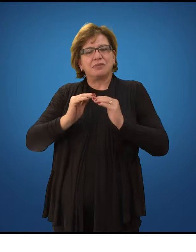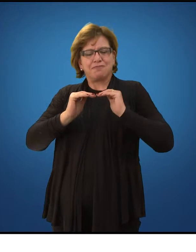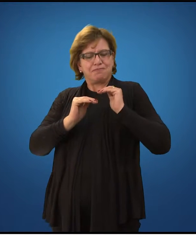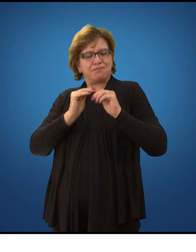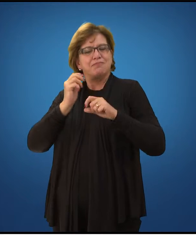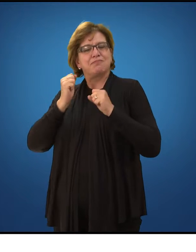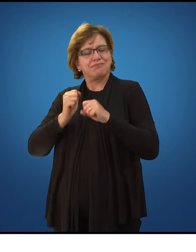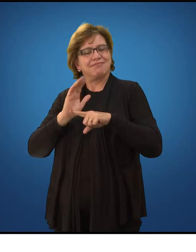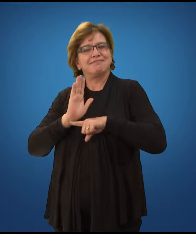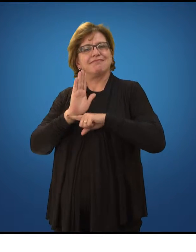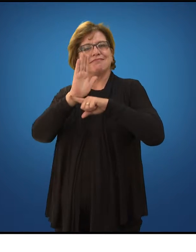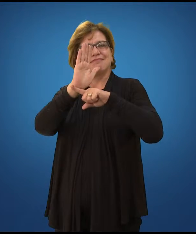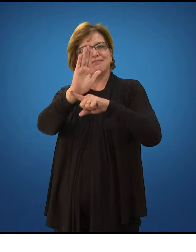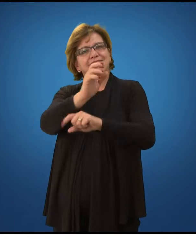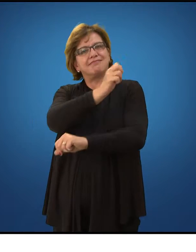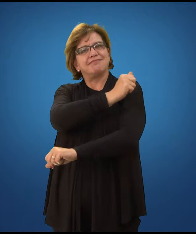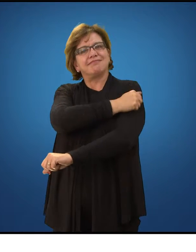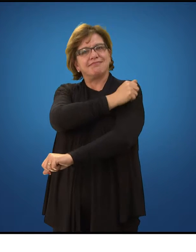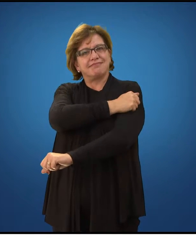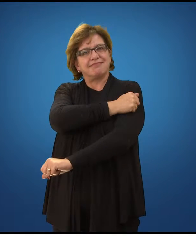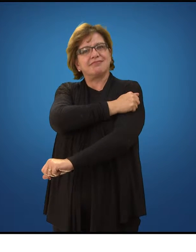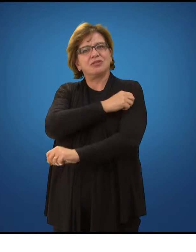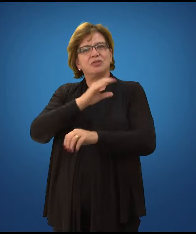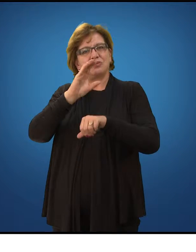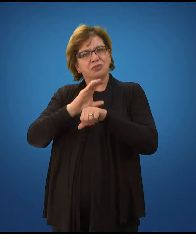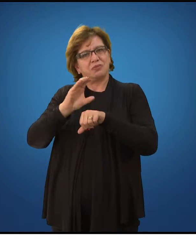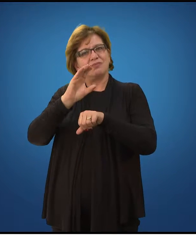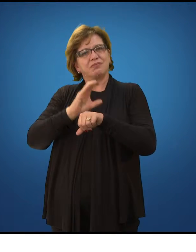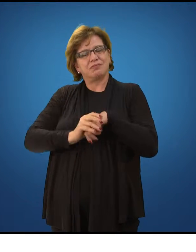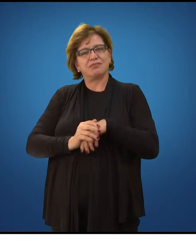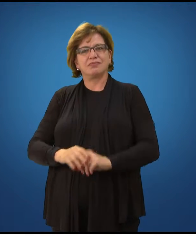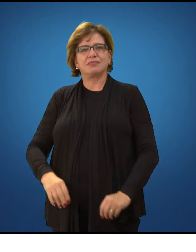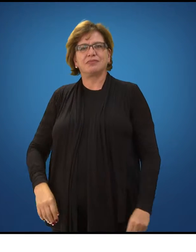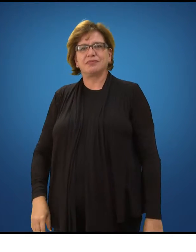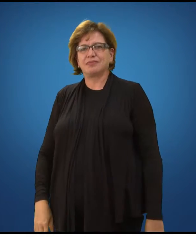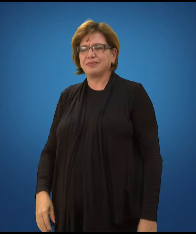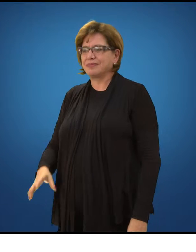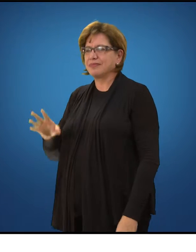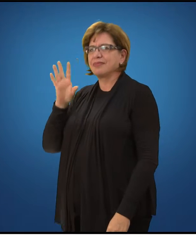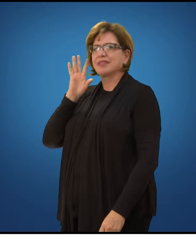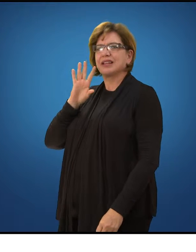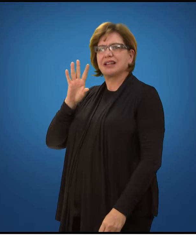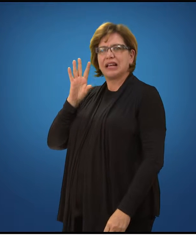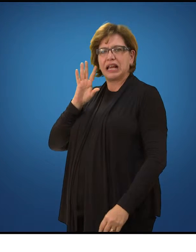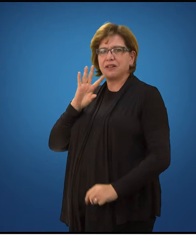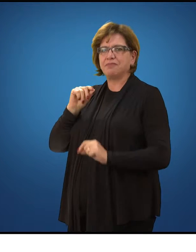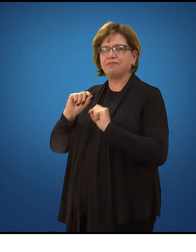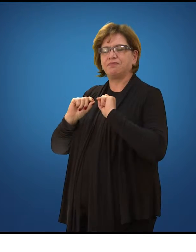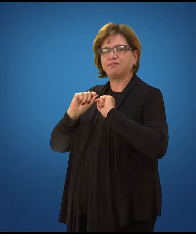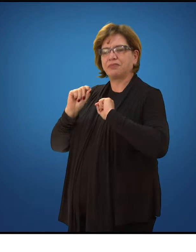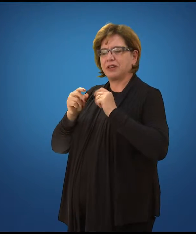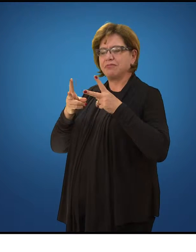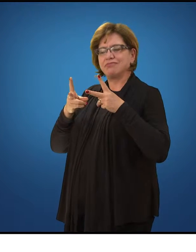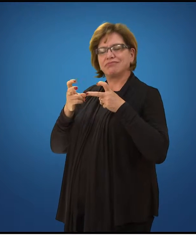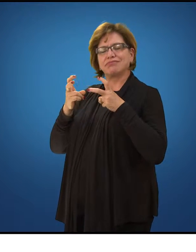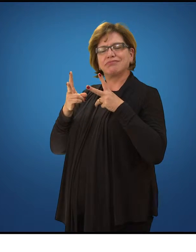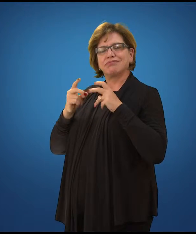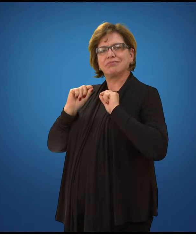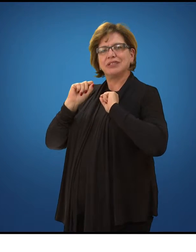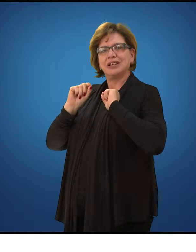os alunos que estão cursando o curso. Legal. Eu vejo o trabalho do tutor